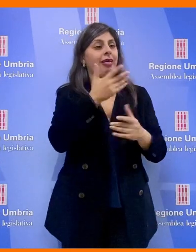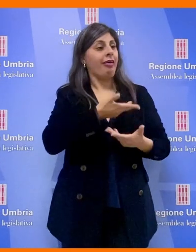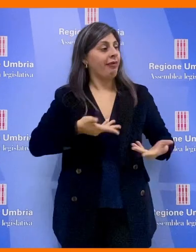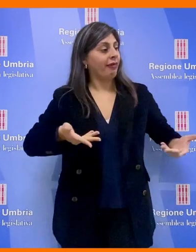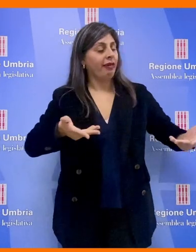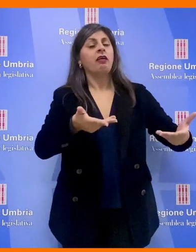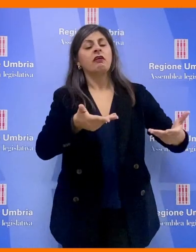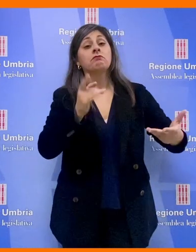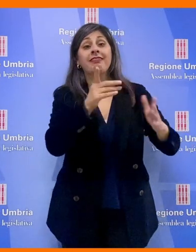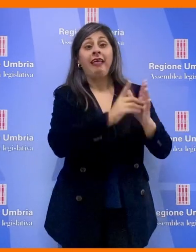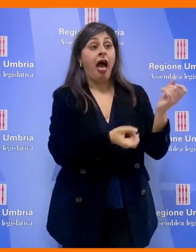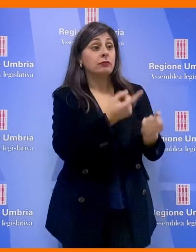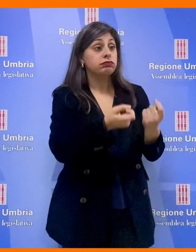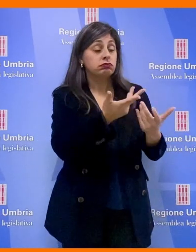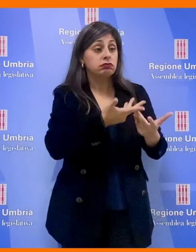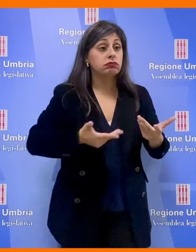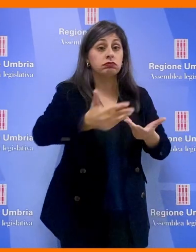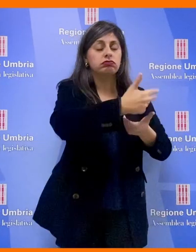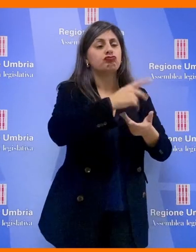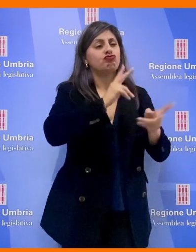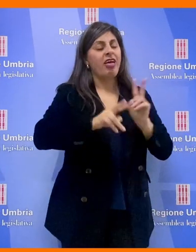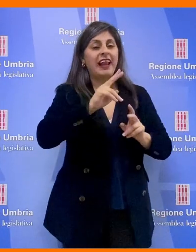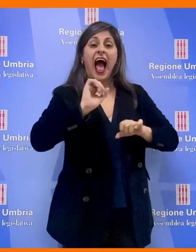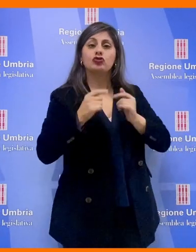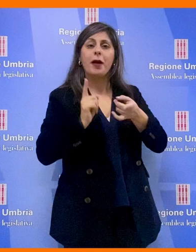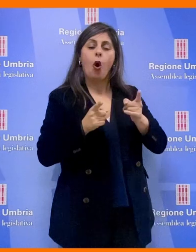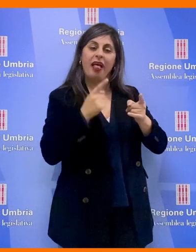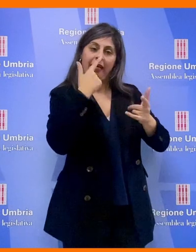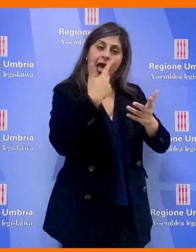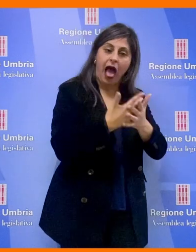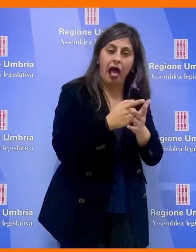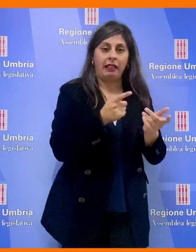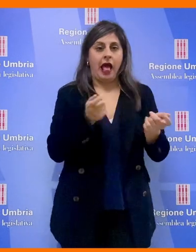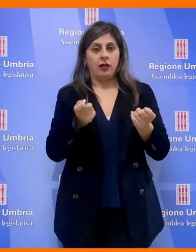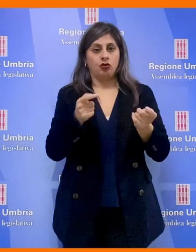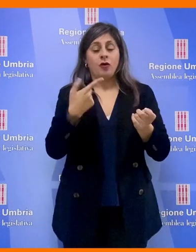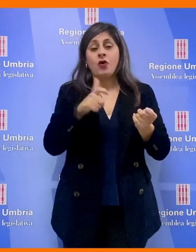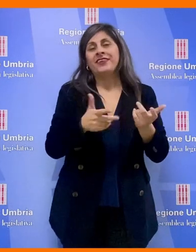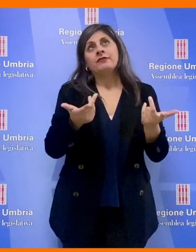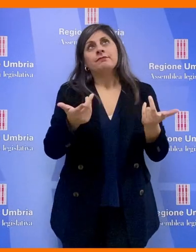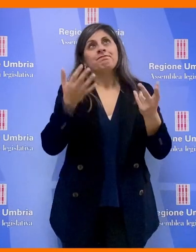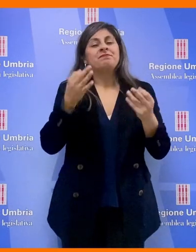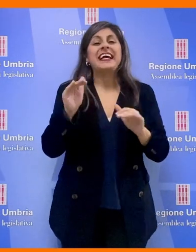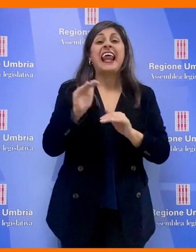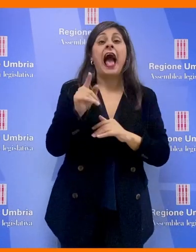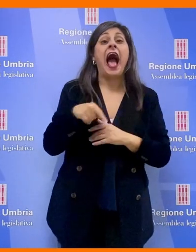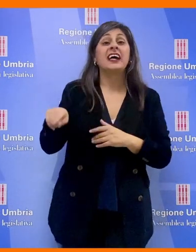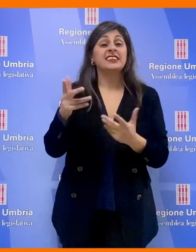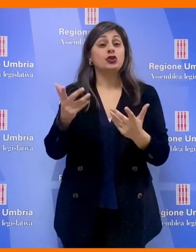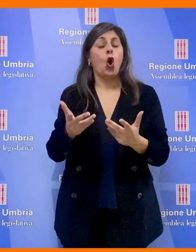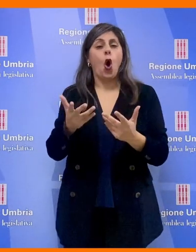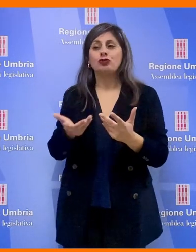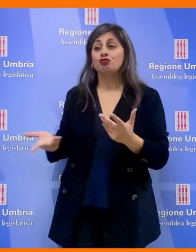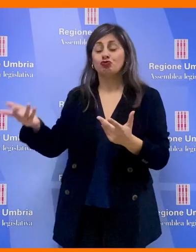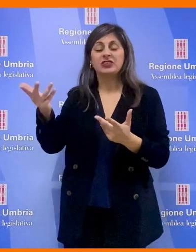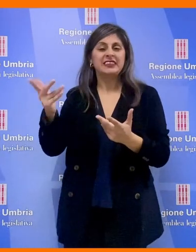in base ai dati che emergono, adattare l'azione politica perché sicuramente quello che i ragazzi rappresentano oggi sono poi la